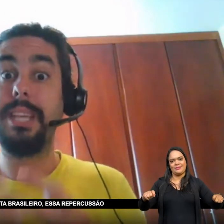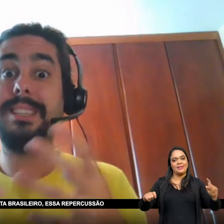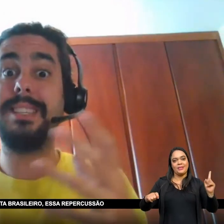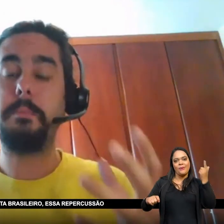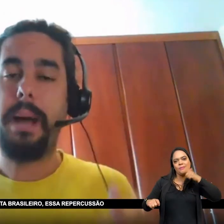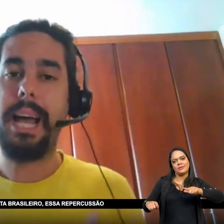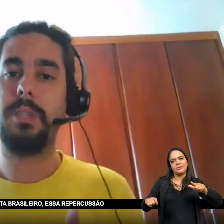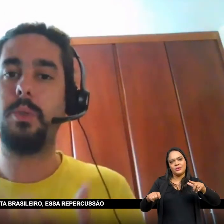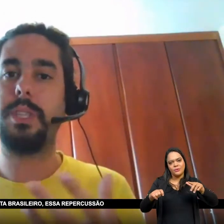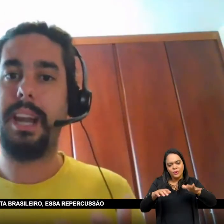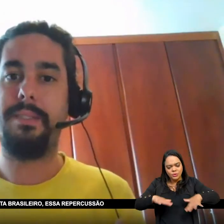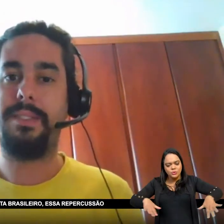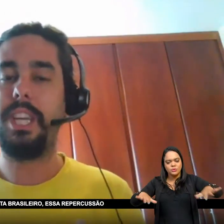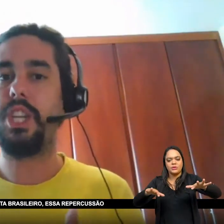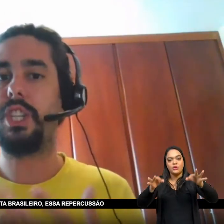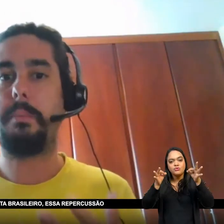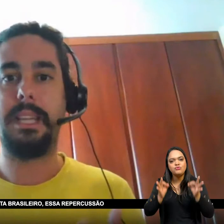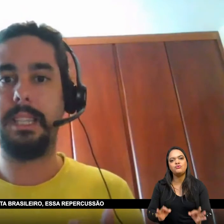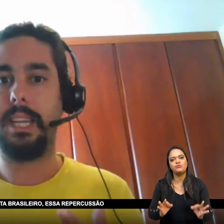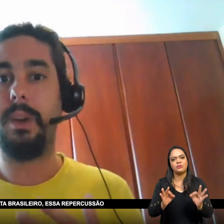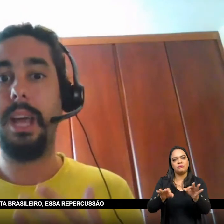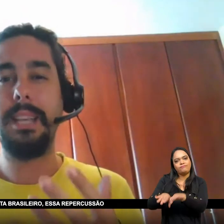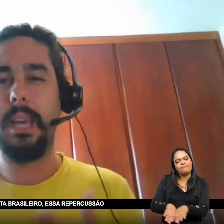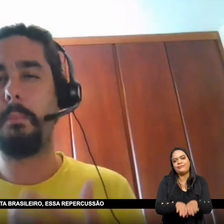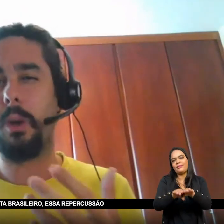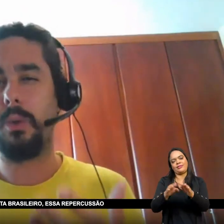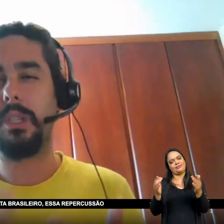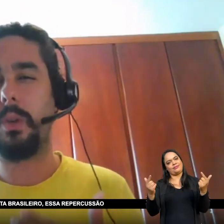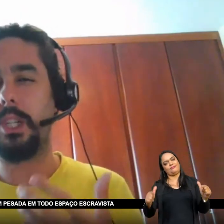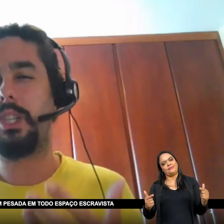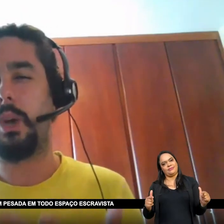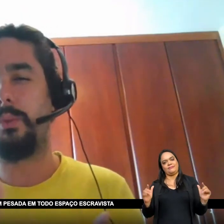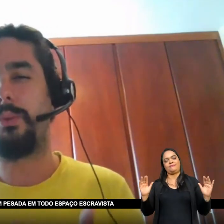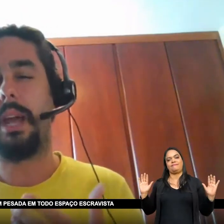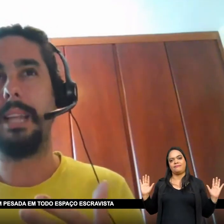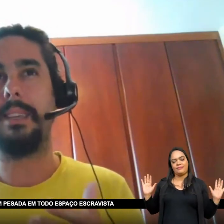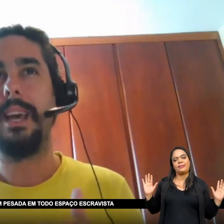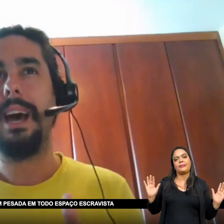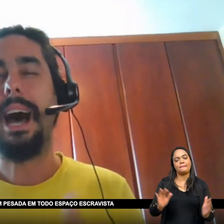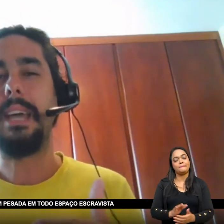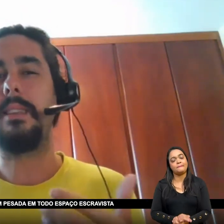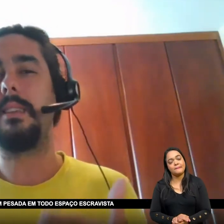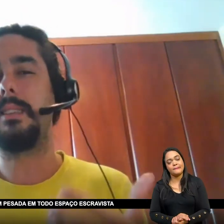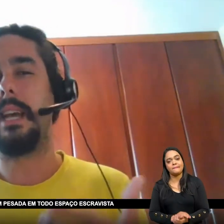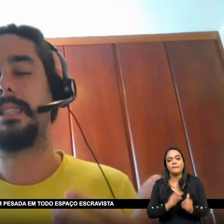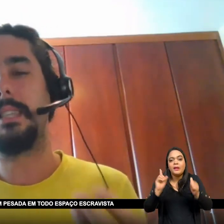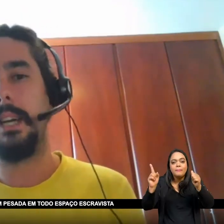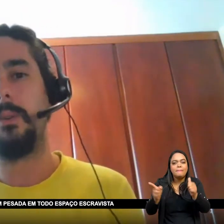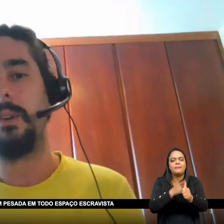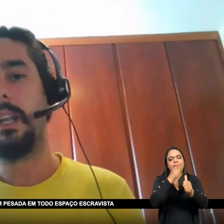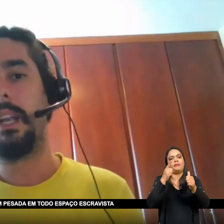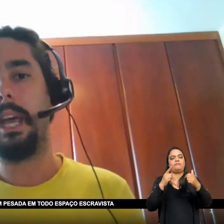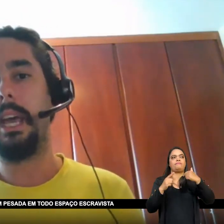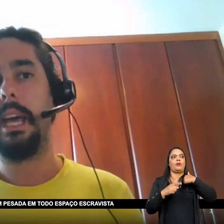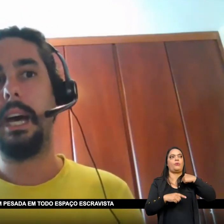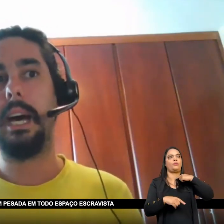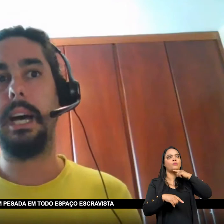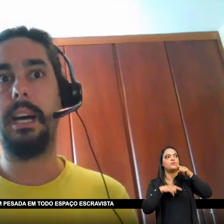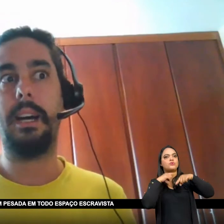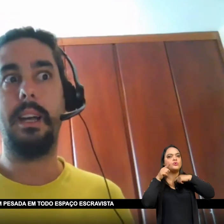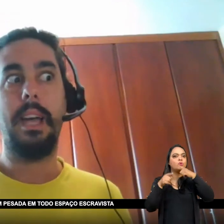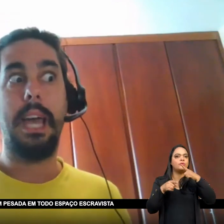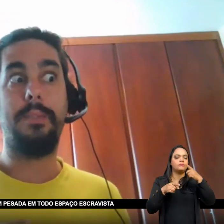brasileiro Nesse espaço Escravista brasileiro Essa repercussão Que a gente já ouviu falar De haitização Ela